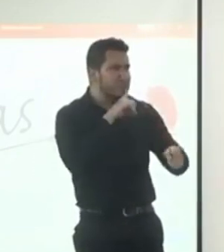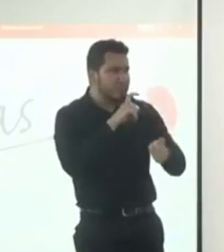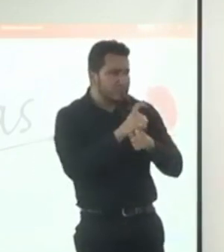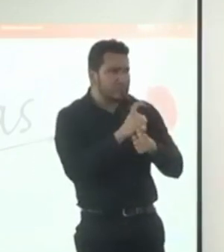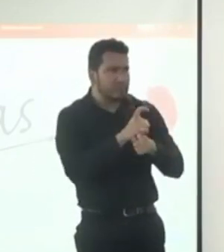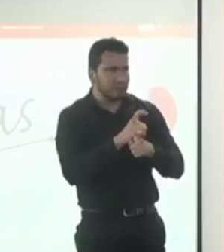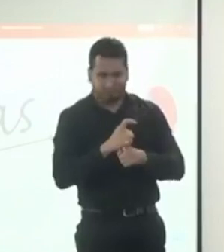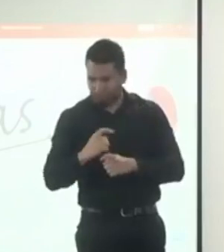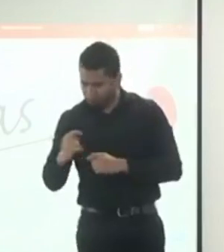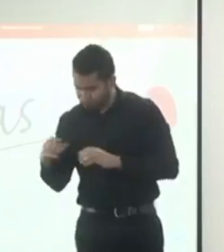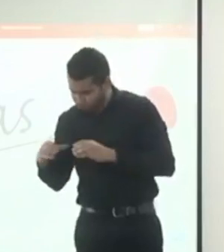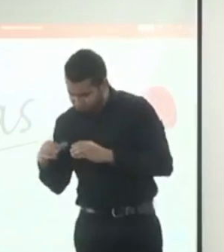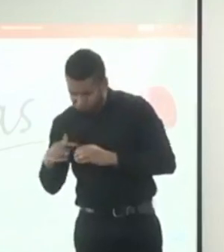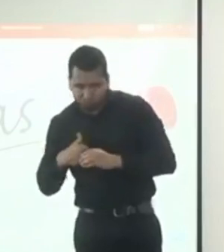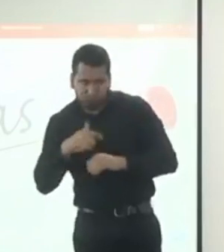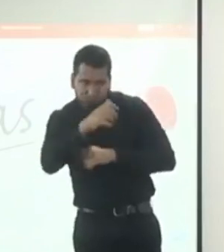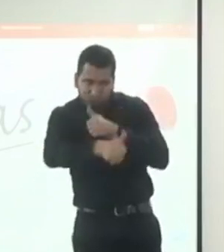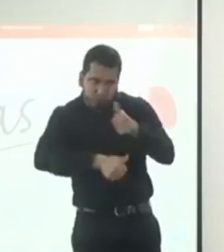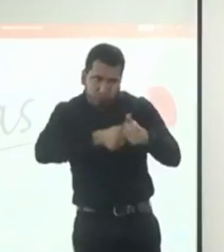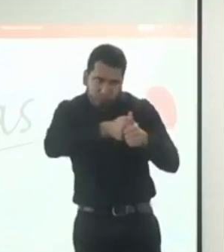recibir respuesta personalmente.